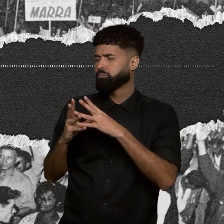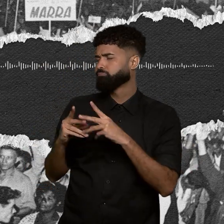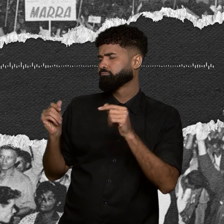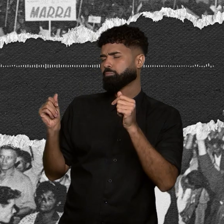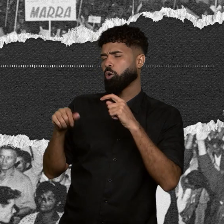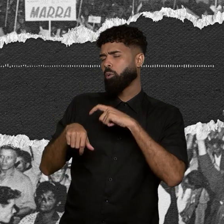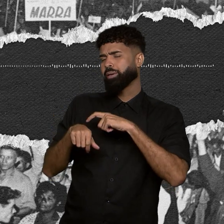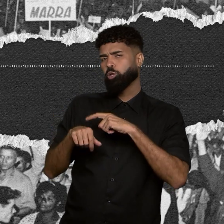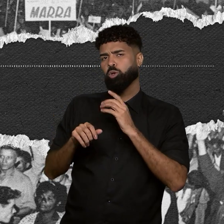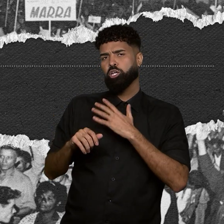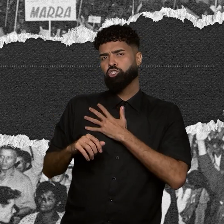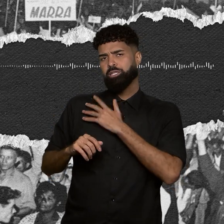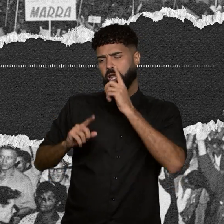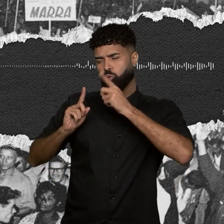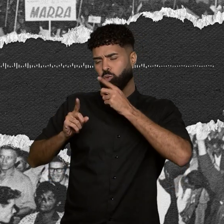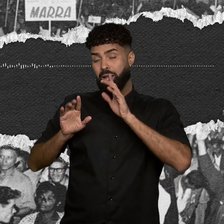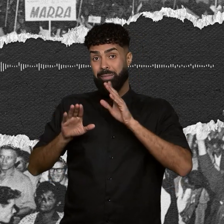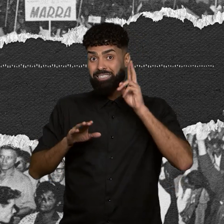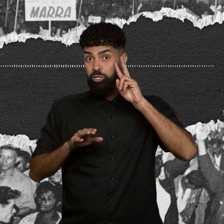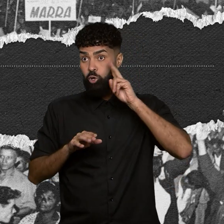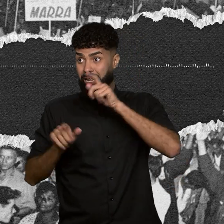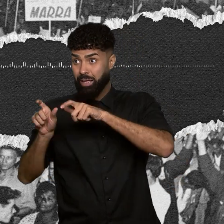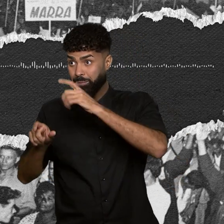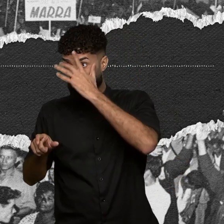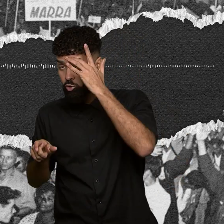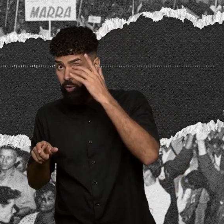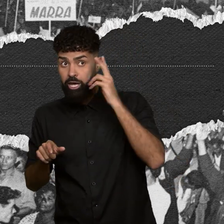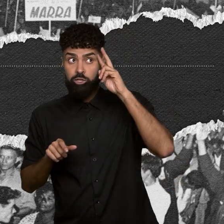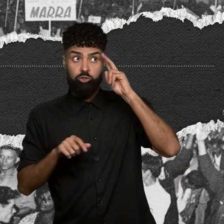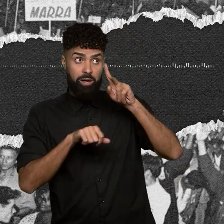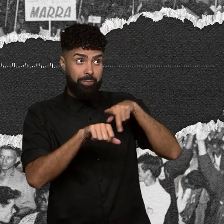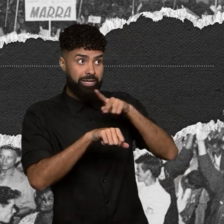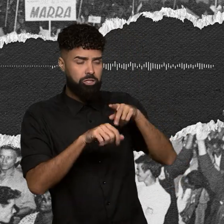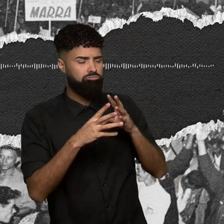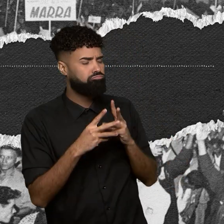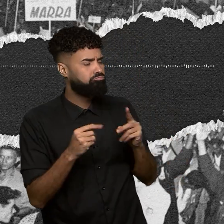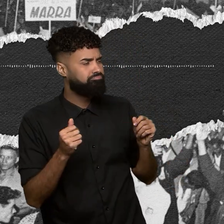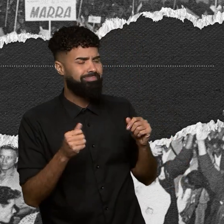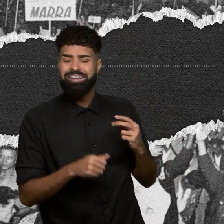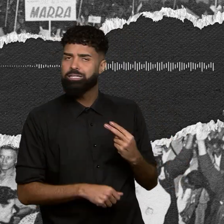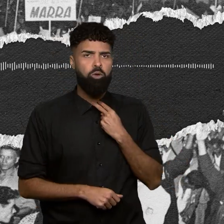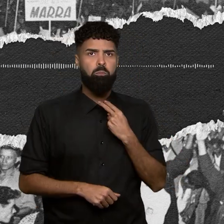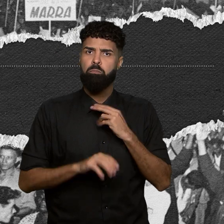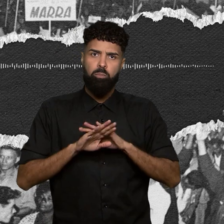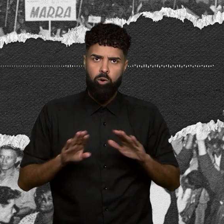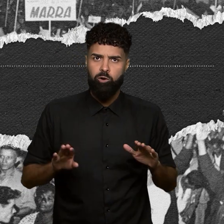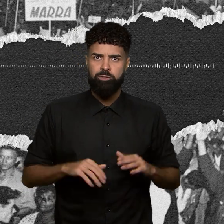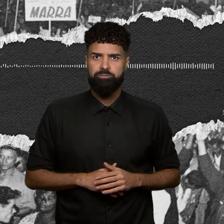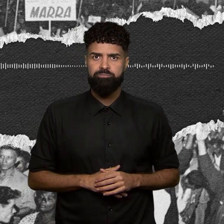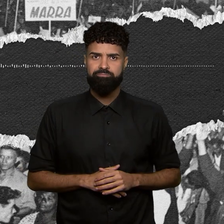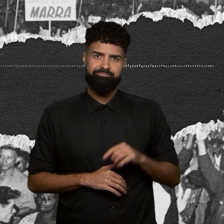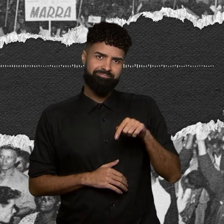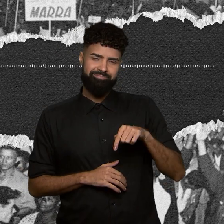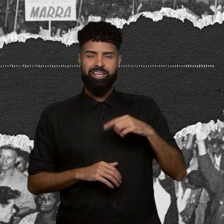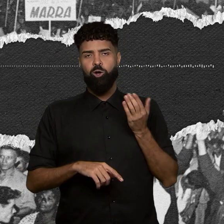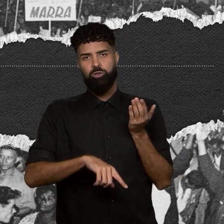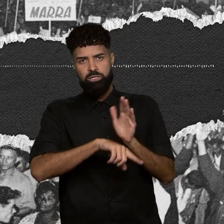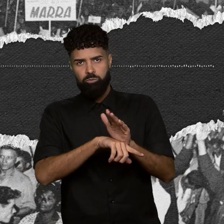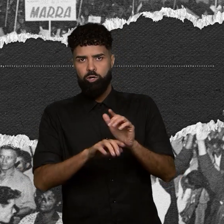história dessas pessoas, a história do país, não tem que virar. Não pode virar. Essa é a contribuição que o jornalismo público